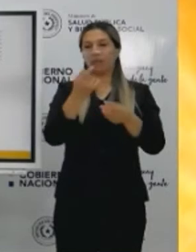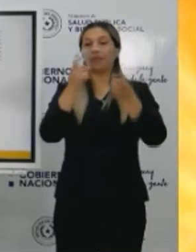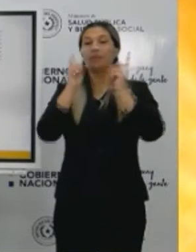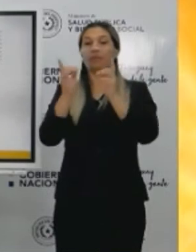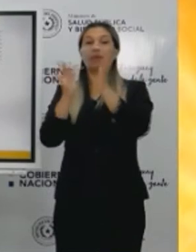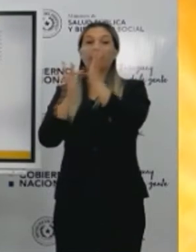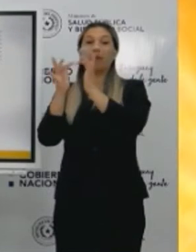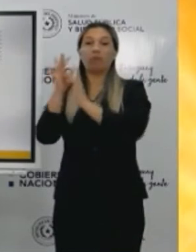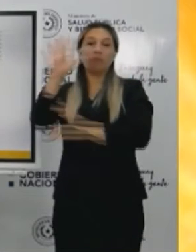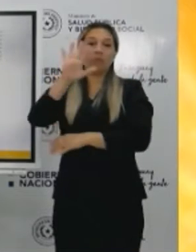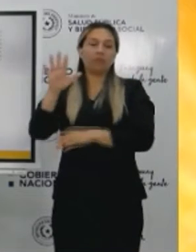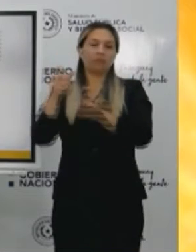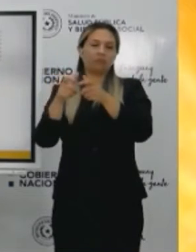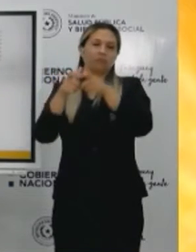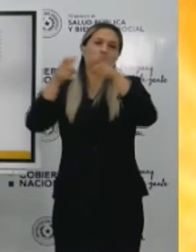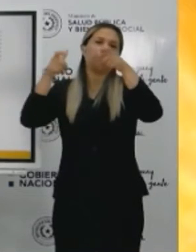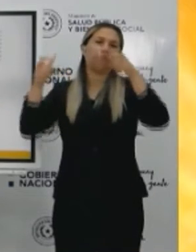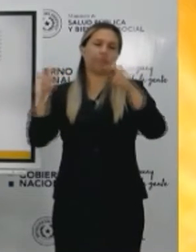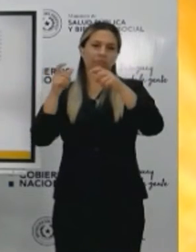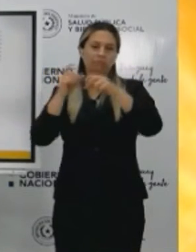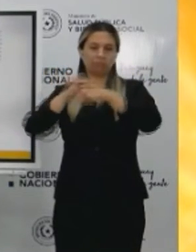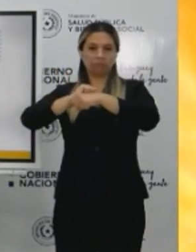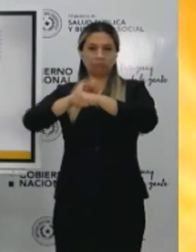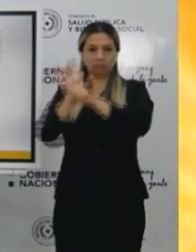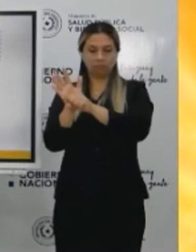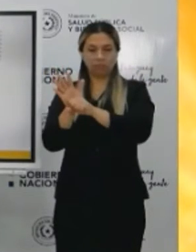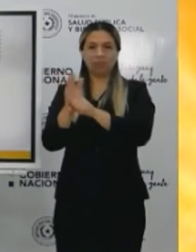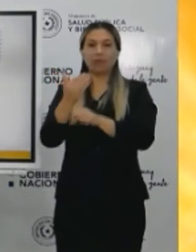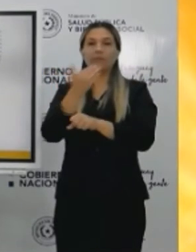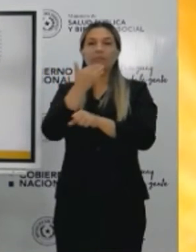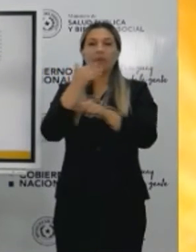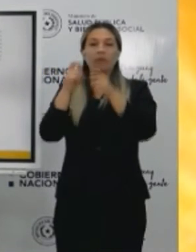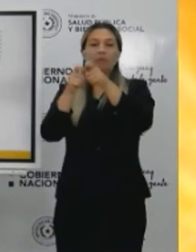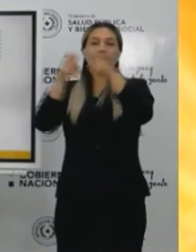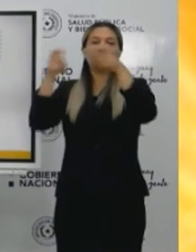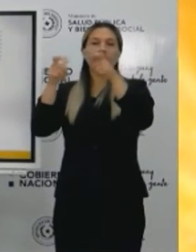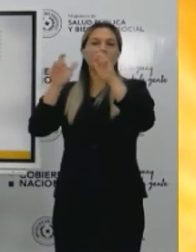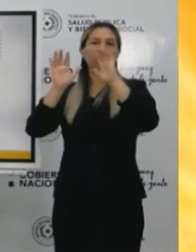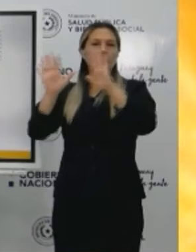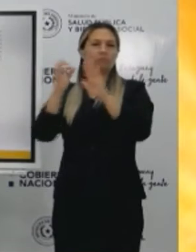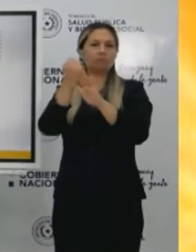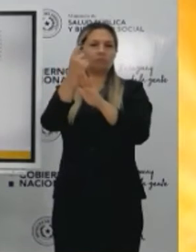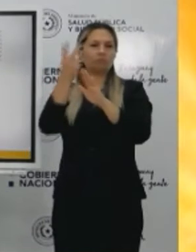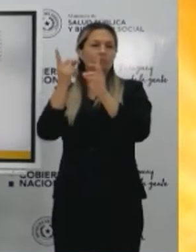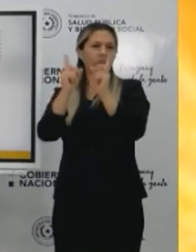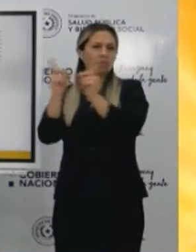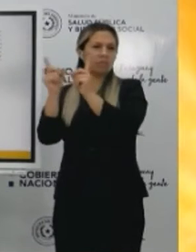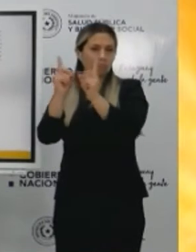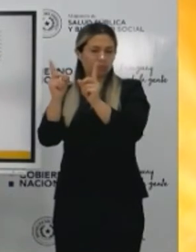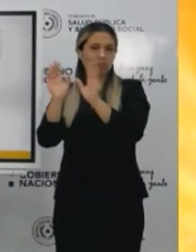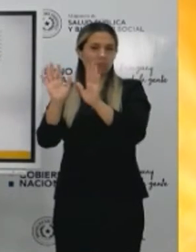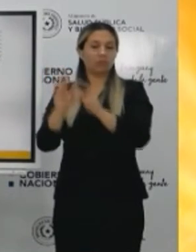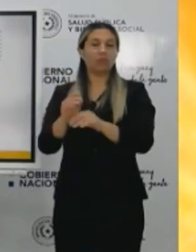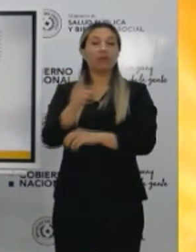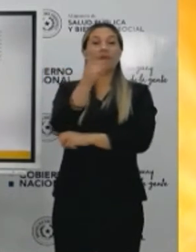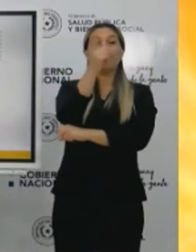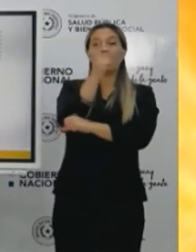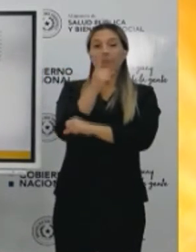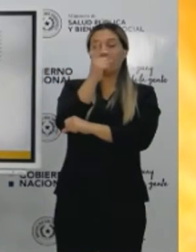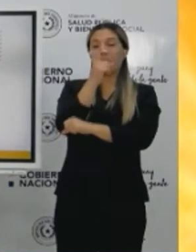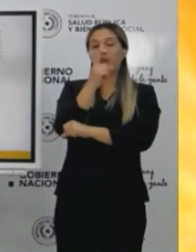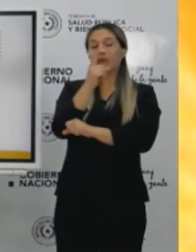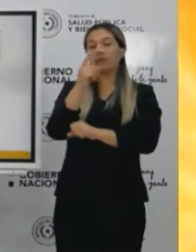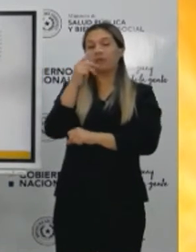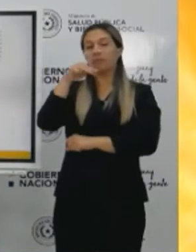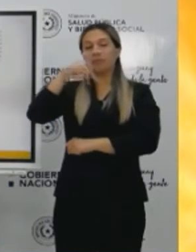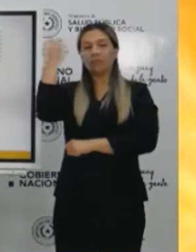alta, pero con una suerte de estacionamiento. Paraguay, Misiones,